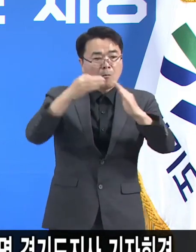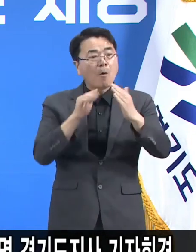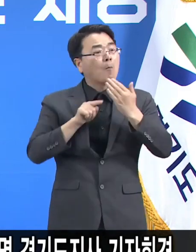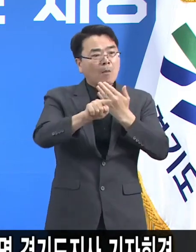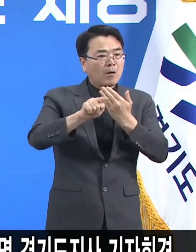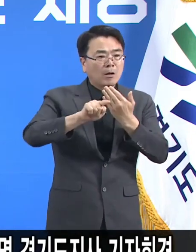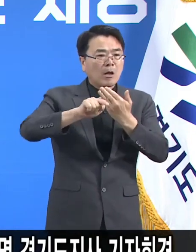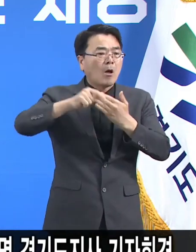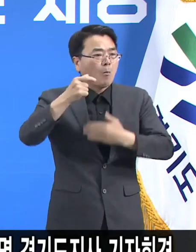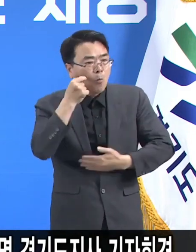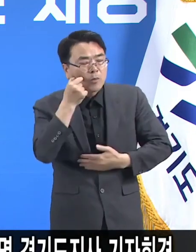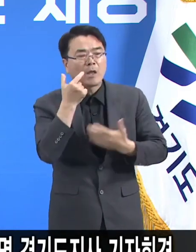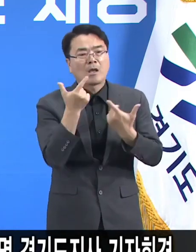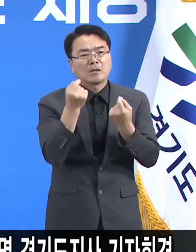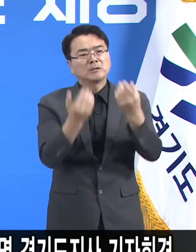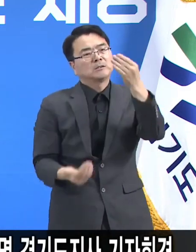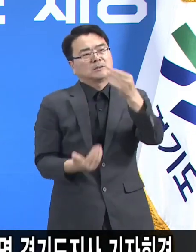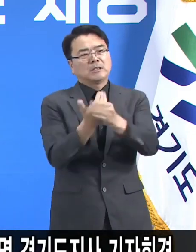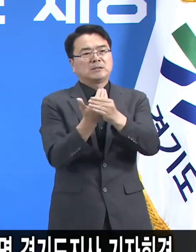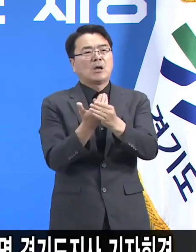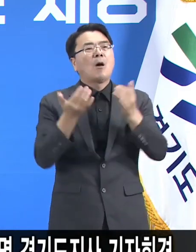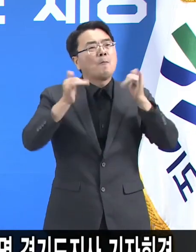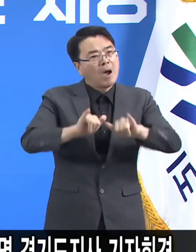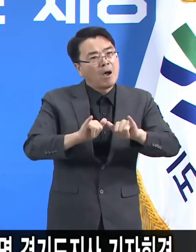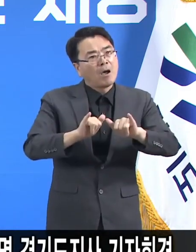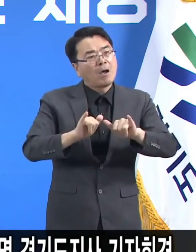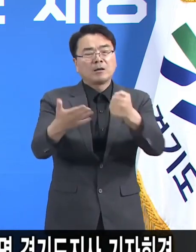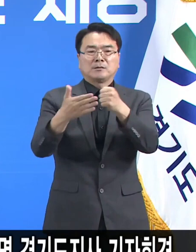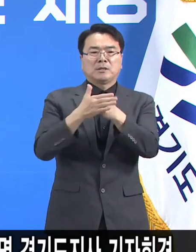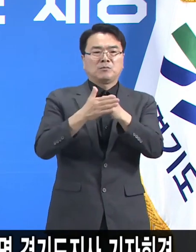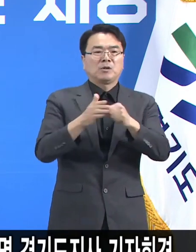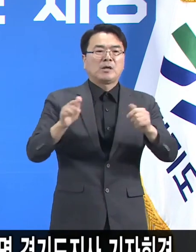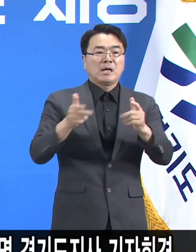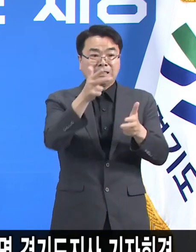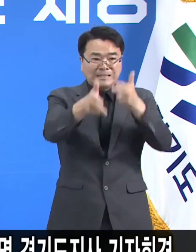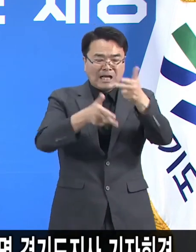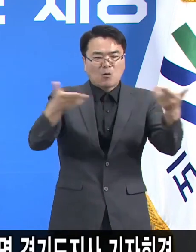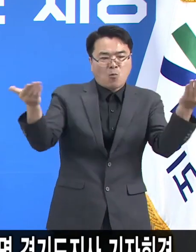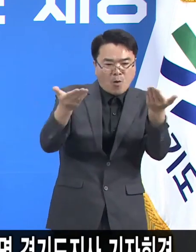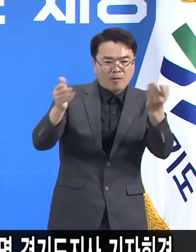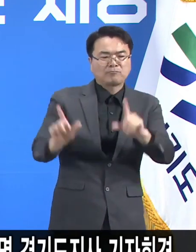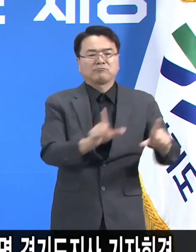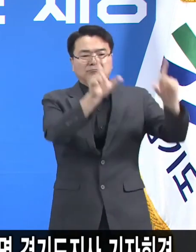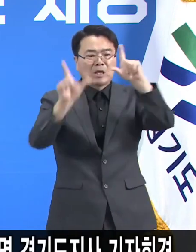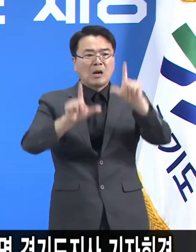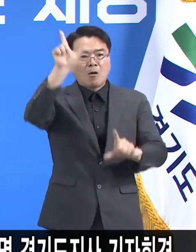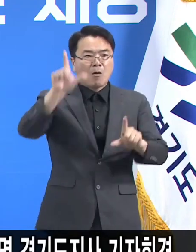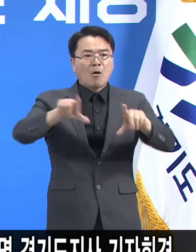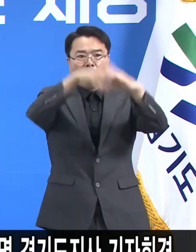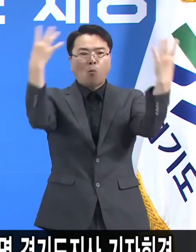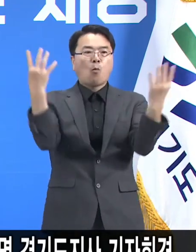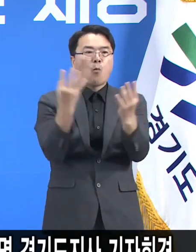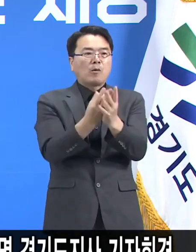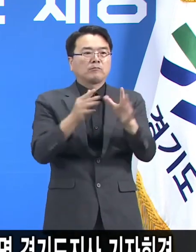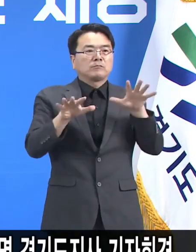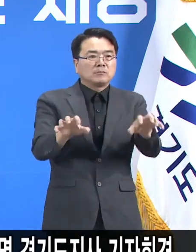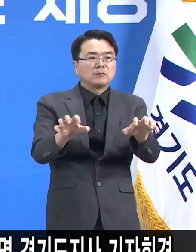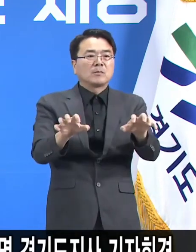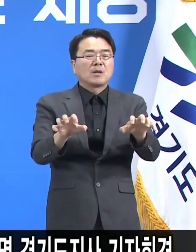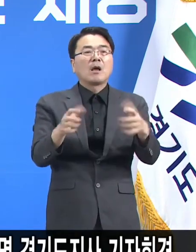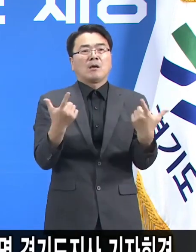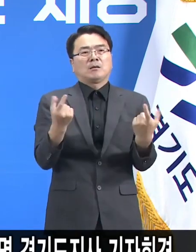극단적 상황까지 발생할 수 있습니다. 모든 산업활동과 일상활동이 완전히 올 수 없 되는